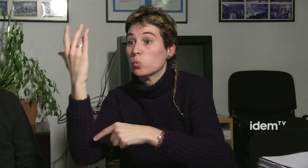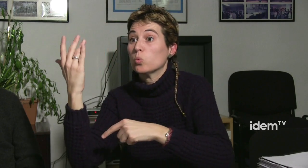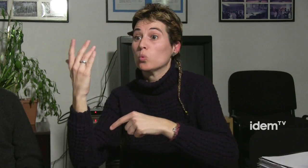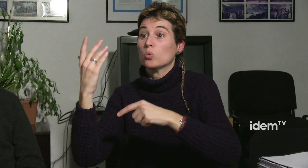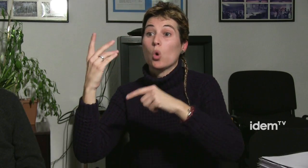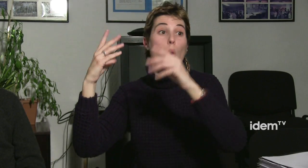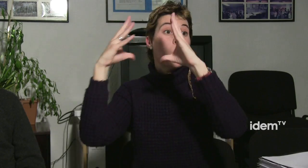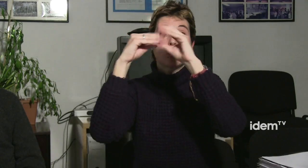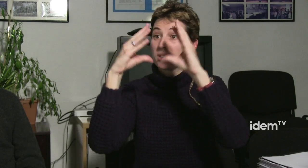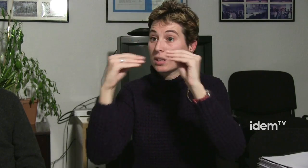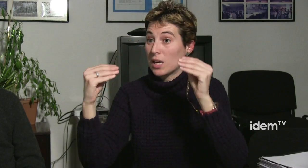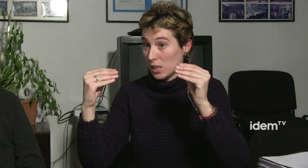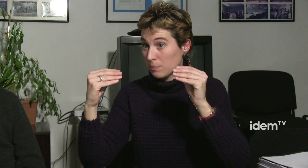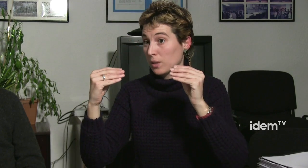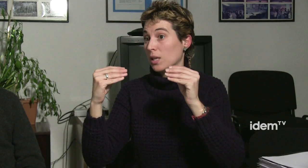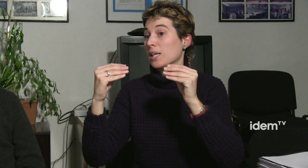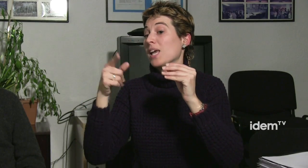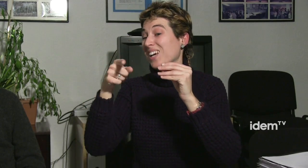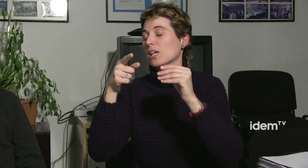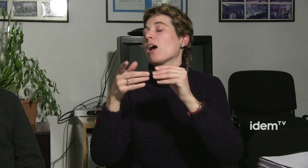Tu, si tu vas a l'institut o vas a la universitat,